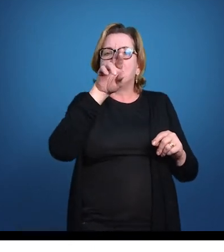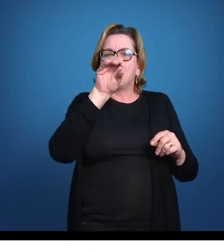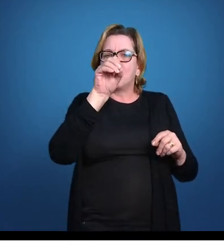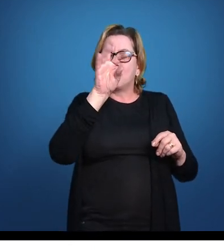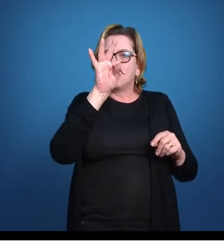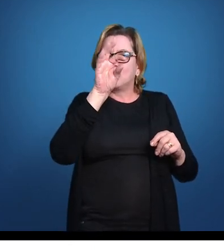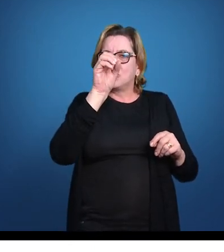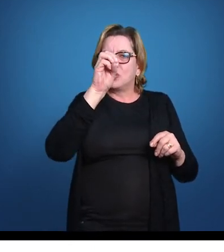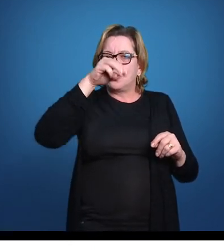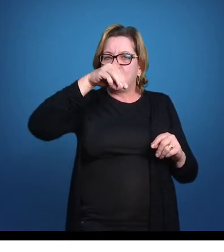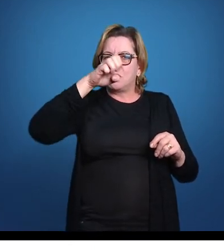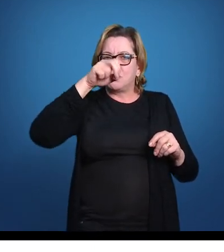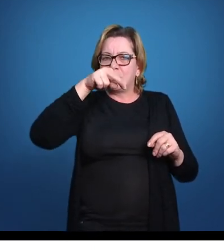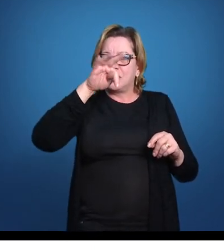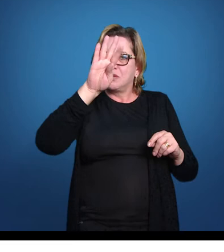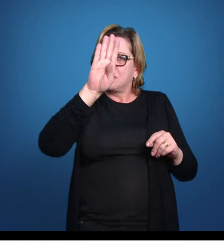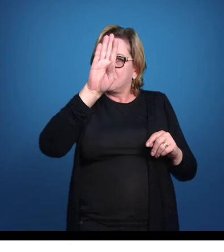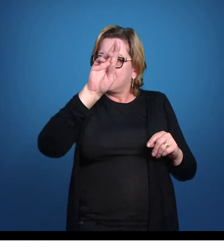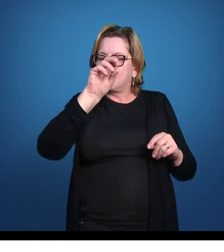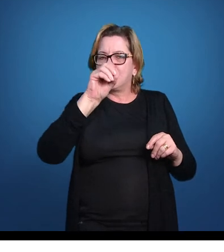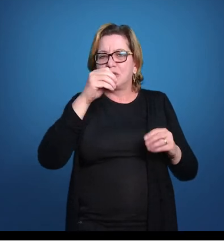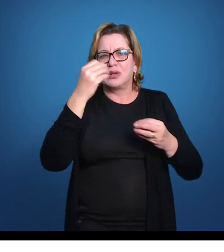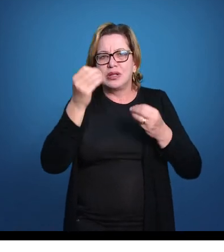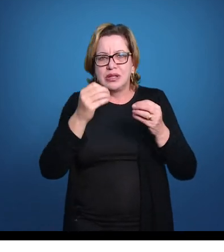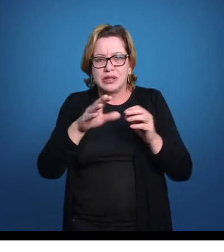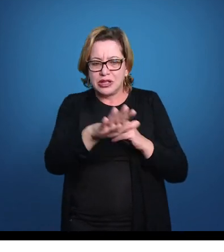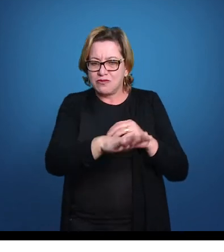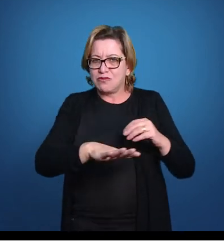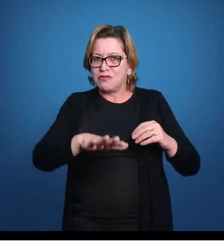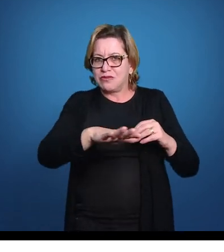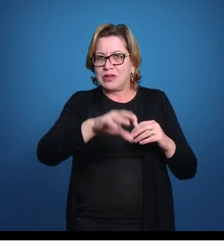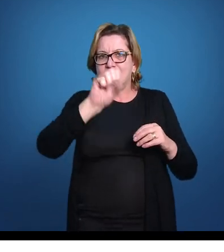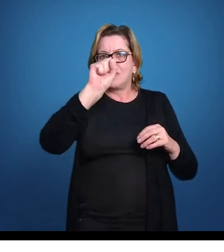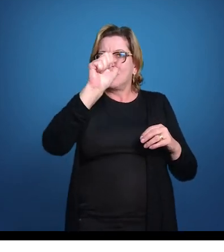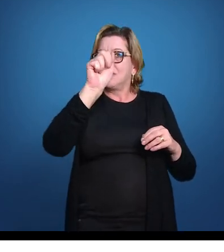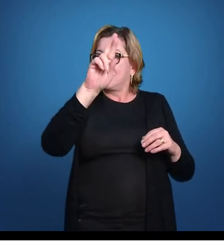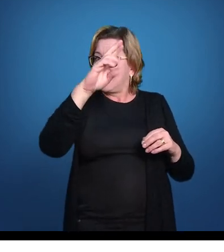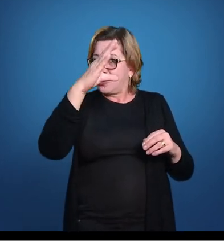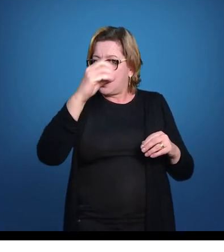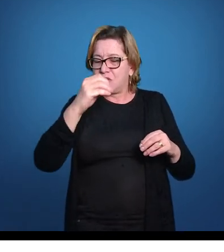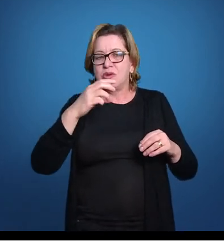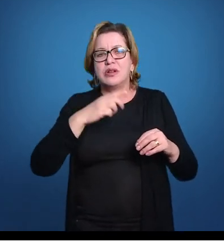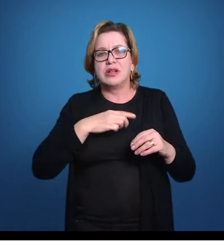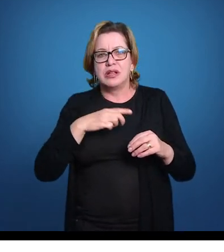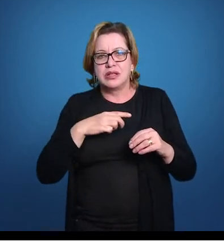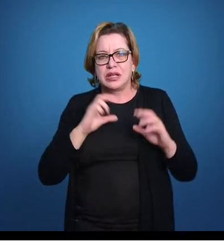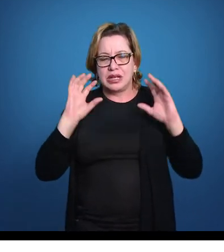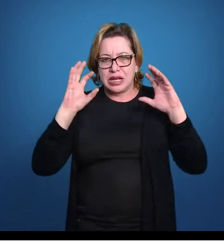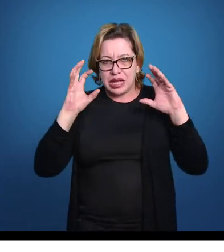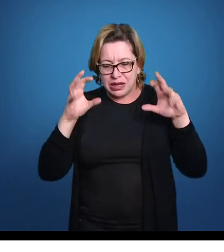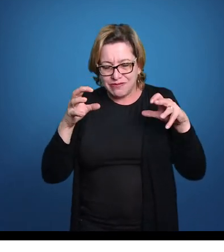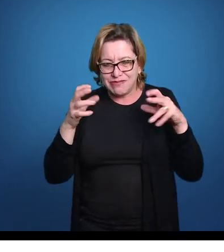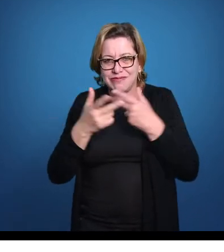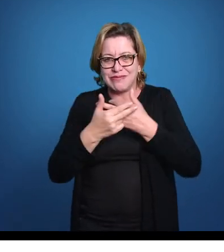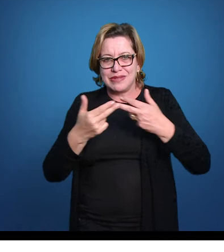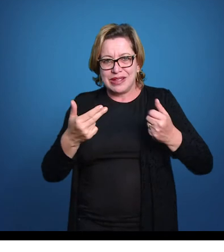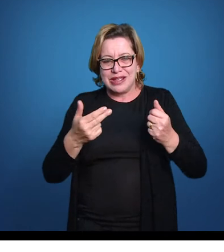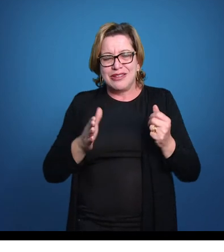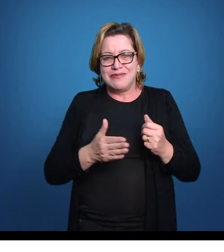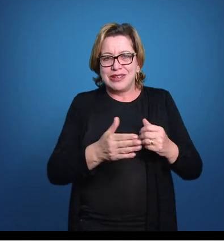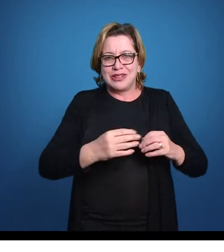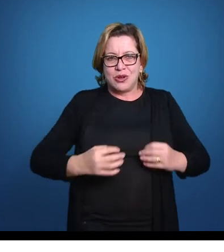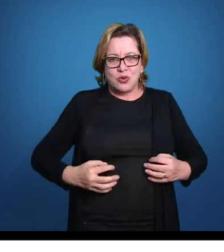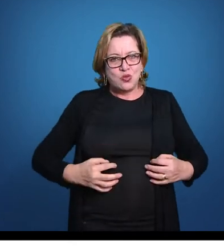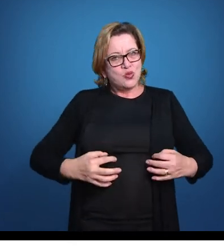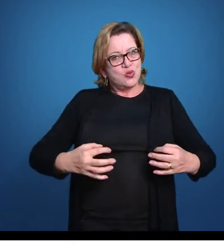vertebrados terrestres. E é justamente nesse grupo dos animais sarcopteriges que temos animais pulmonados, temos animais